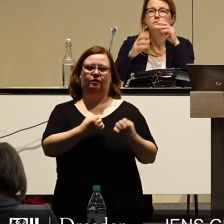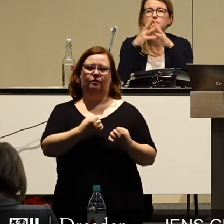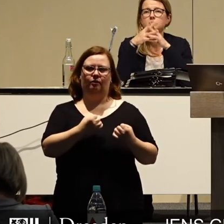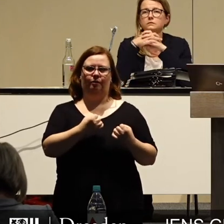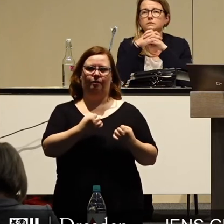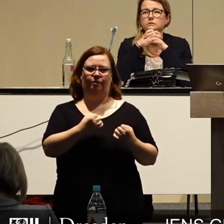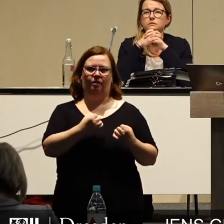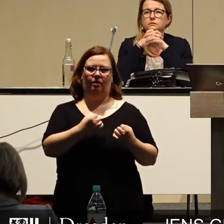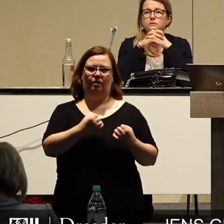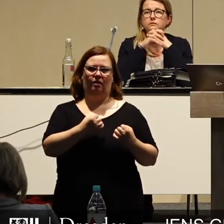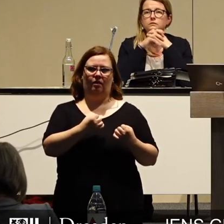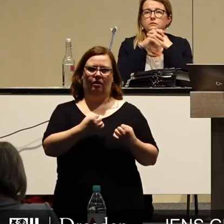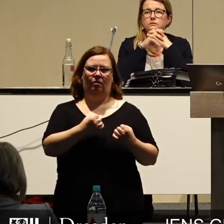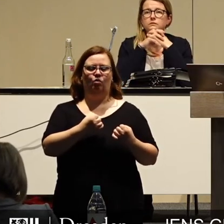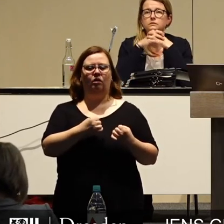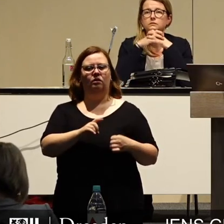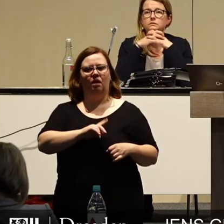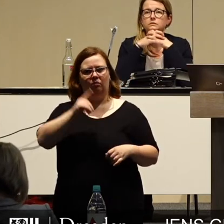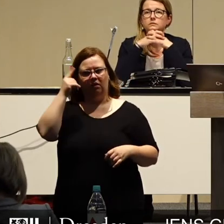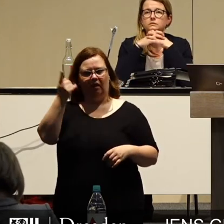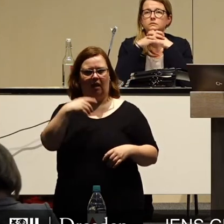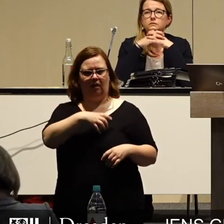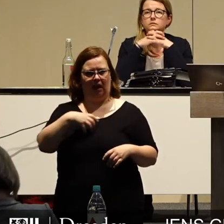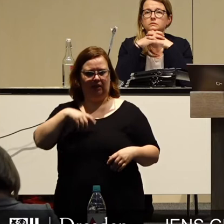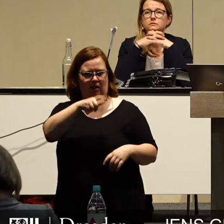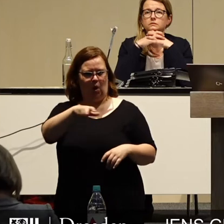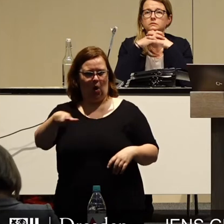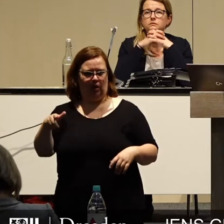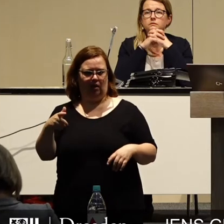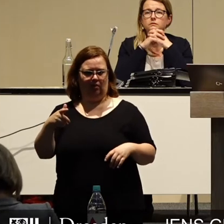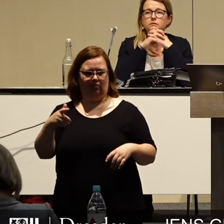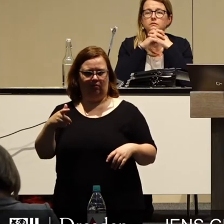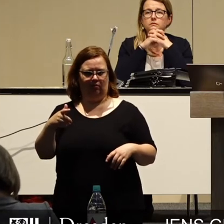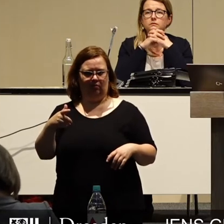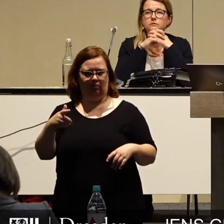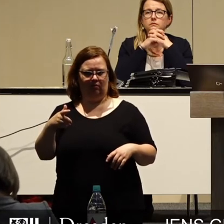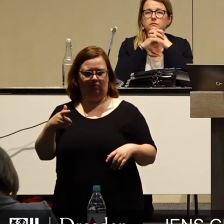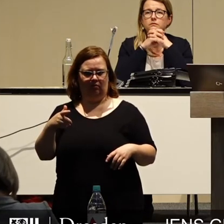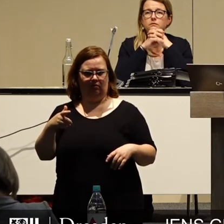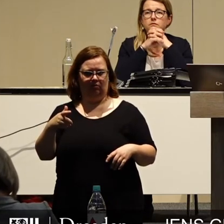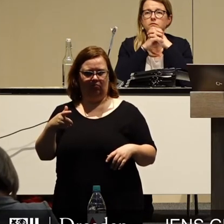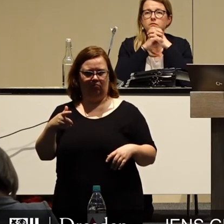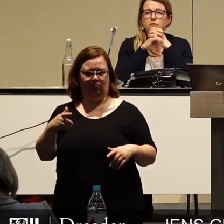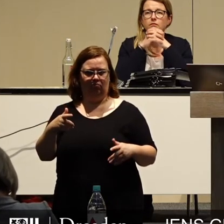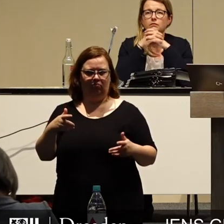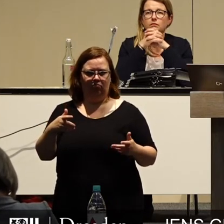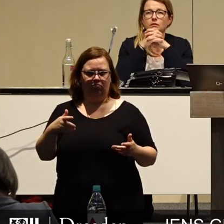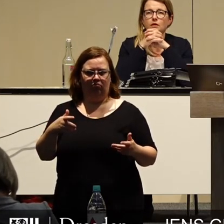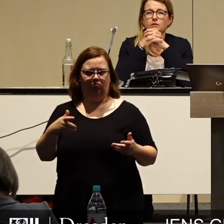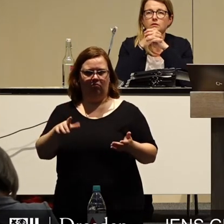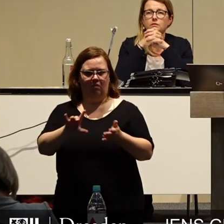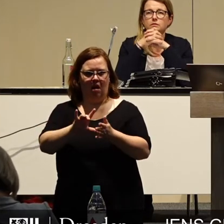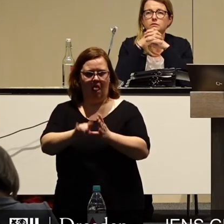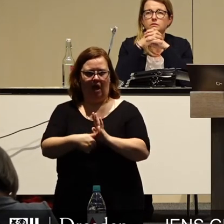Zum einen glaube ich, dass die Dresdner, die mit ihren Leistungen